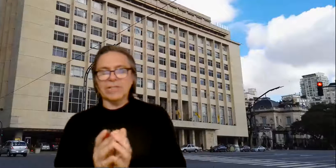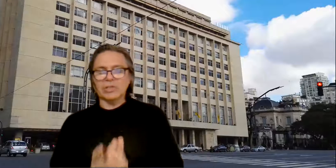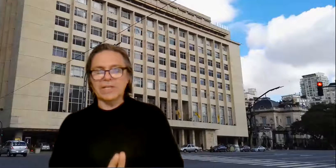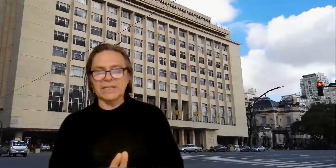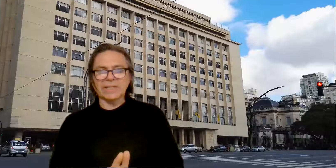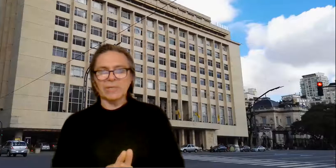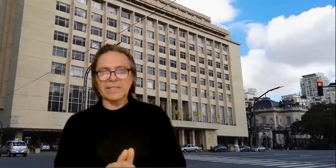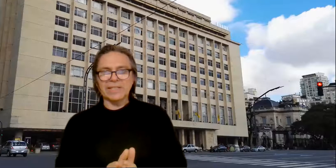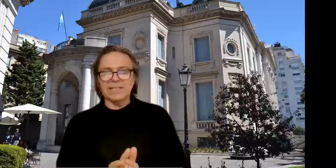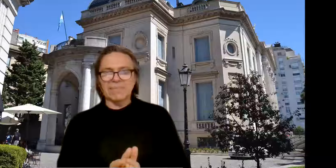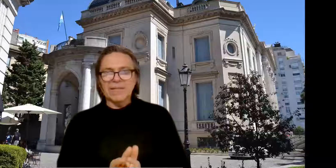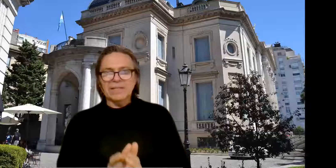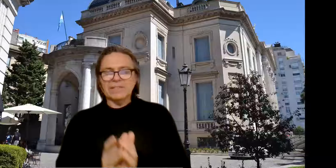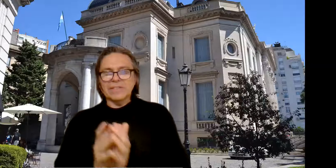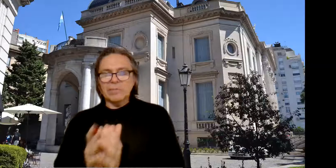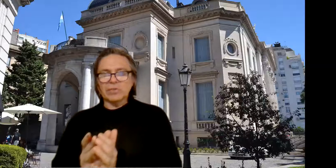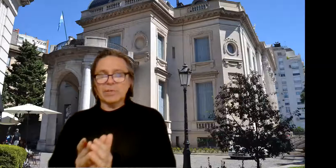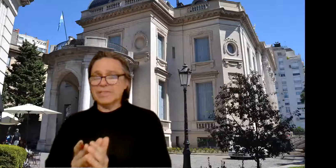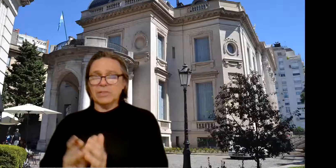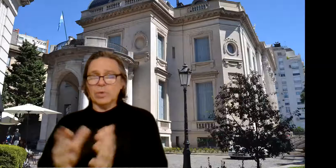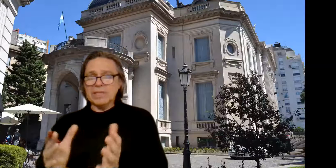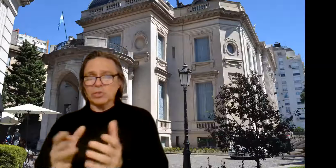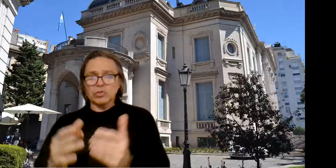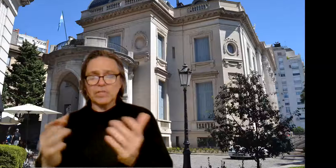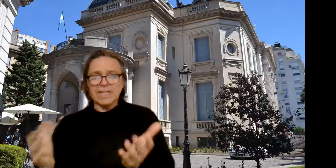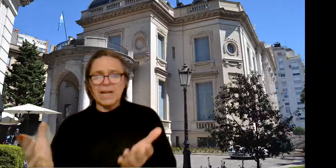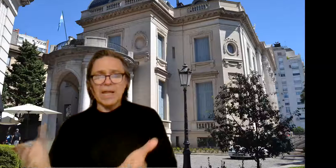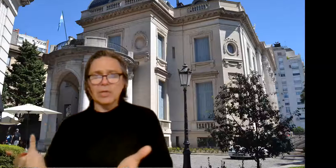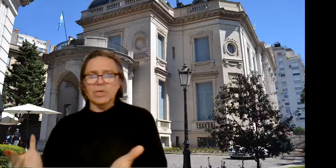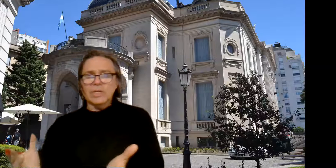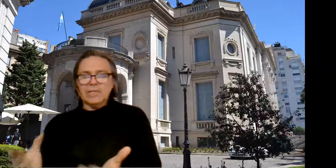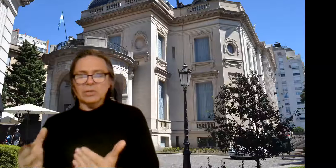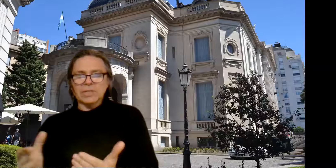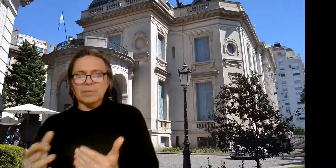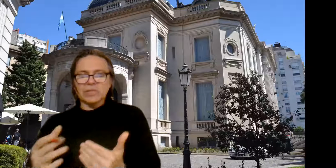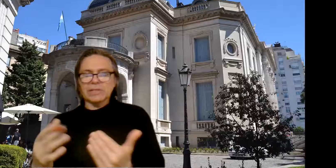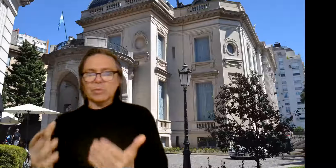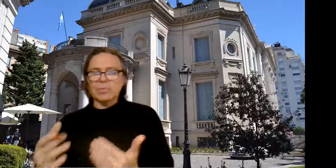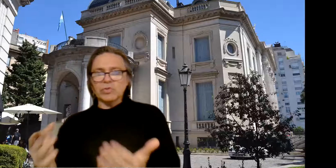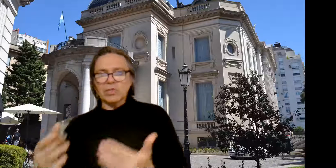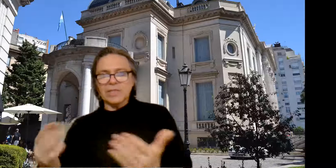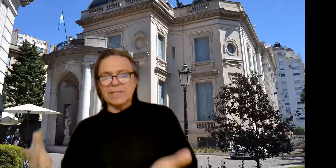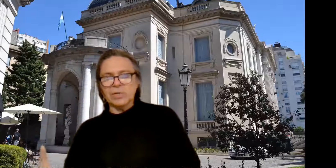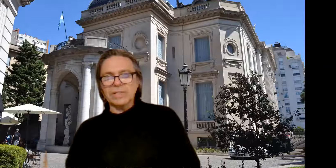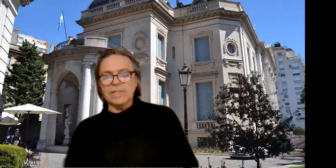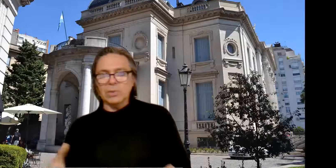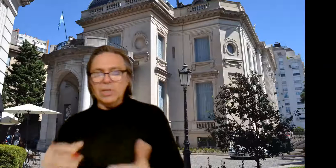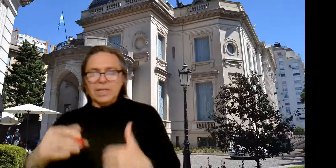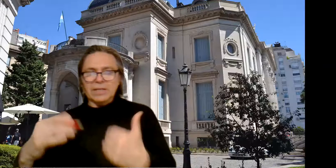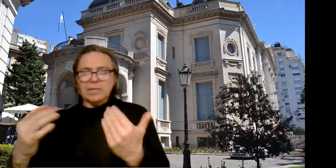la historia de la arquitectura argentina. Y si seguimos avanzando a metros, yo diría al lado, encontramos el actual Museo de Arte Decorativo, hacia